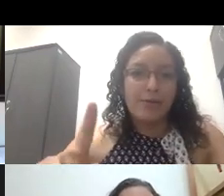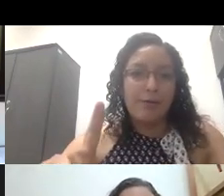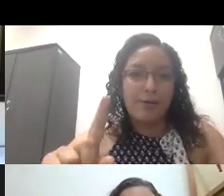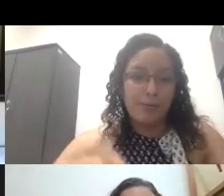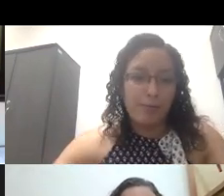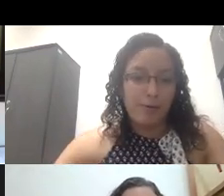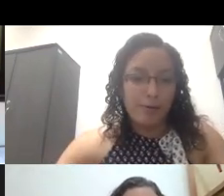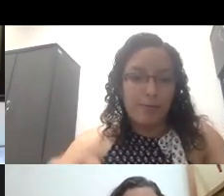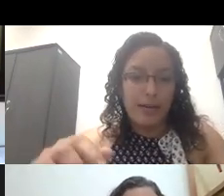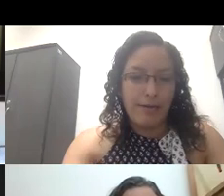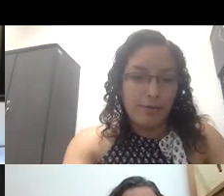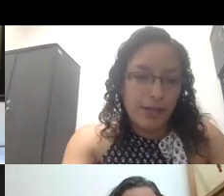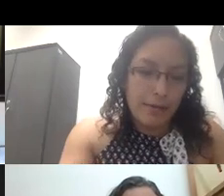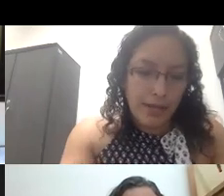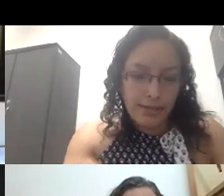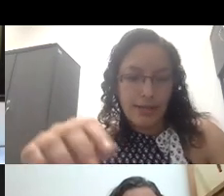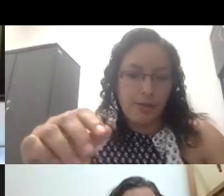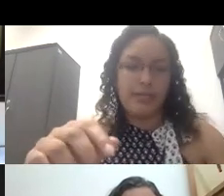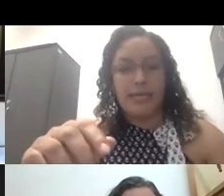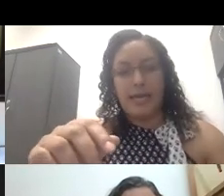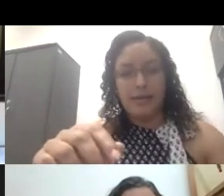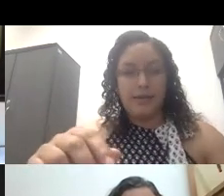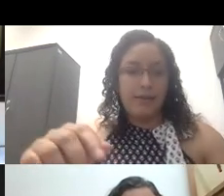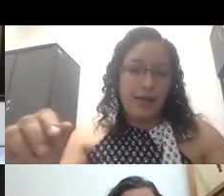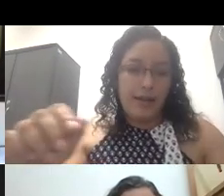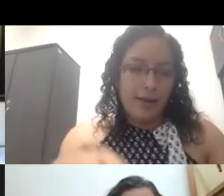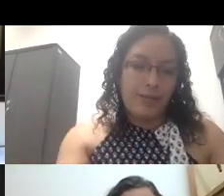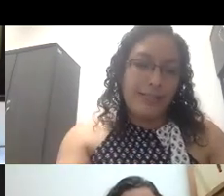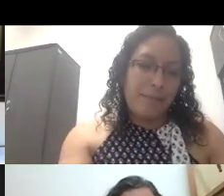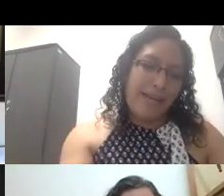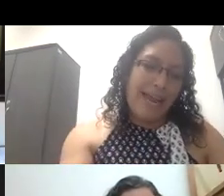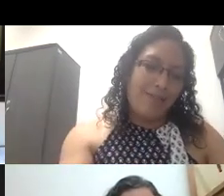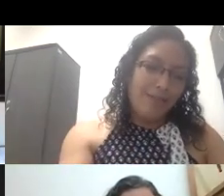una foto por favor pueden abrir sus cámaras los que quieran los que si se peinaron